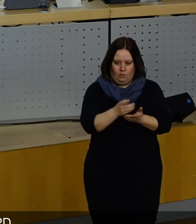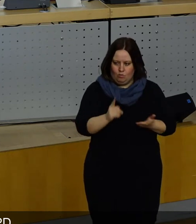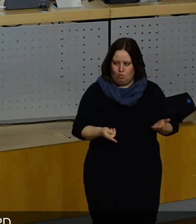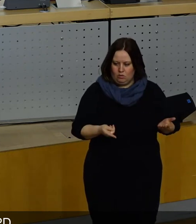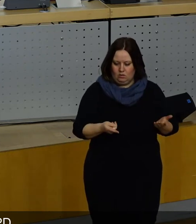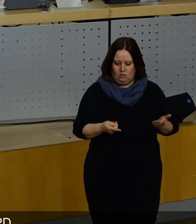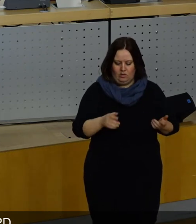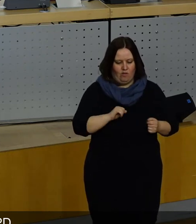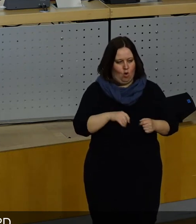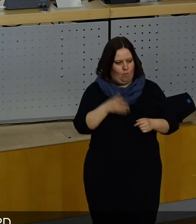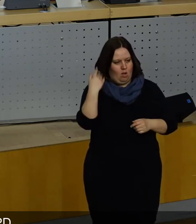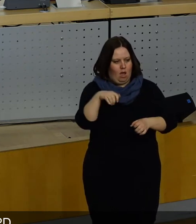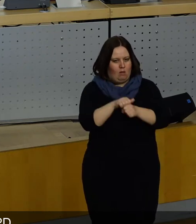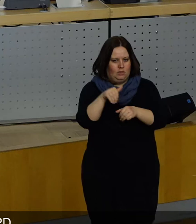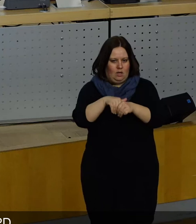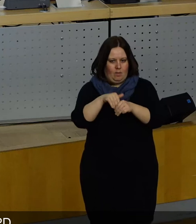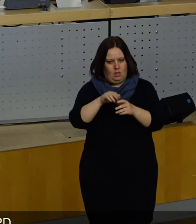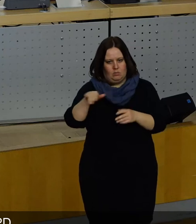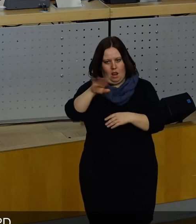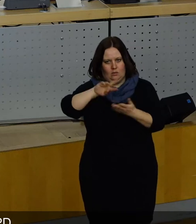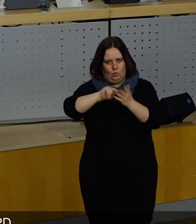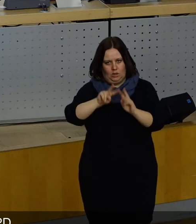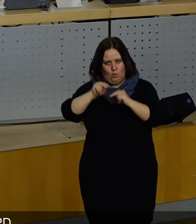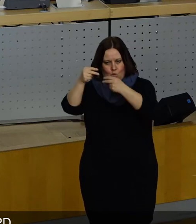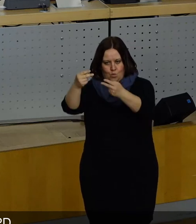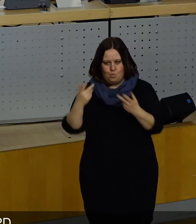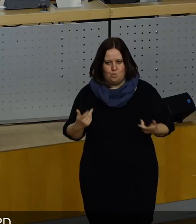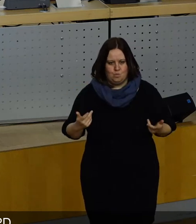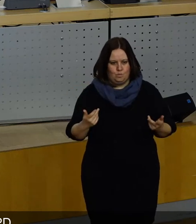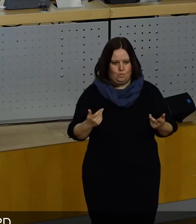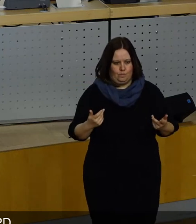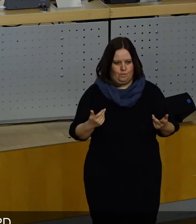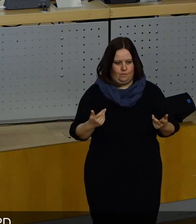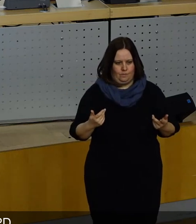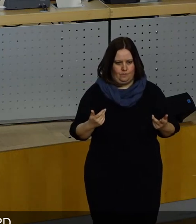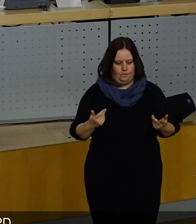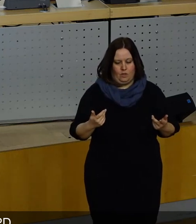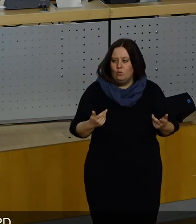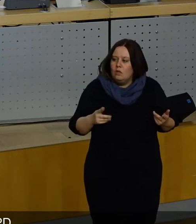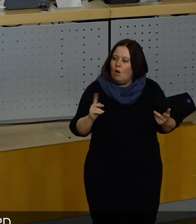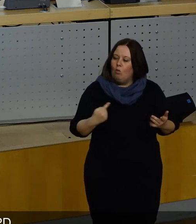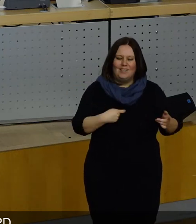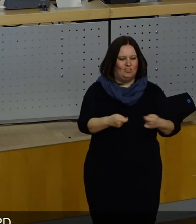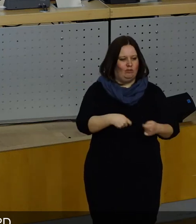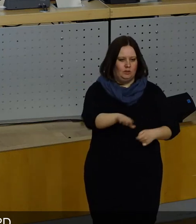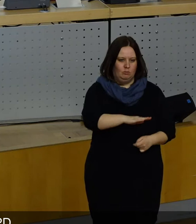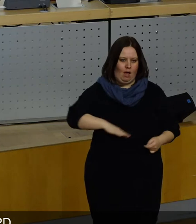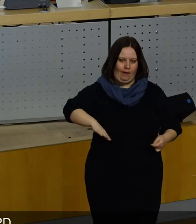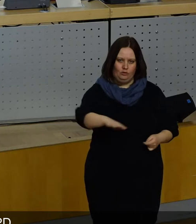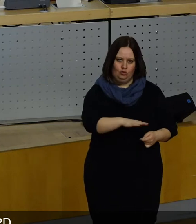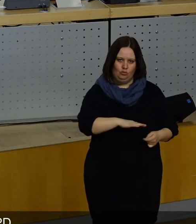haben, weil der Amtsinhaber in die Landespolitik gewechselt hat. Und es ist ein Geschäftsbereich,